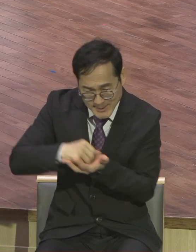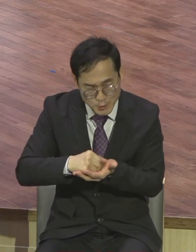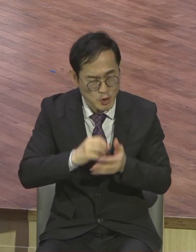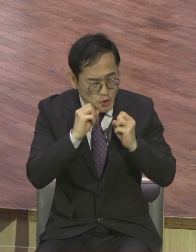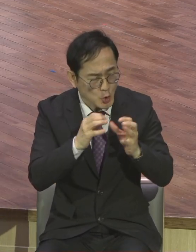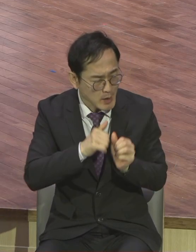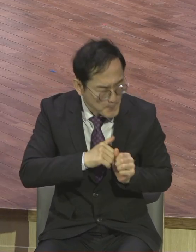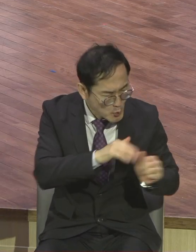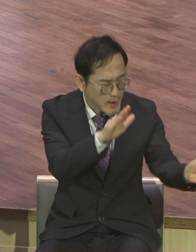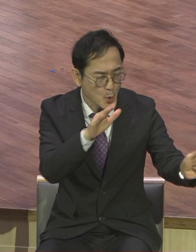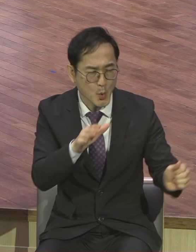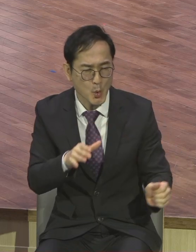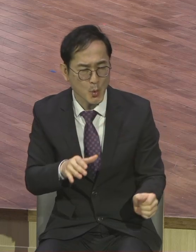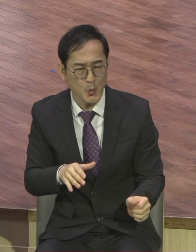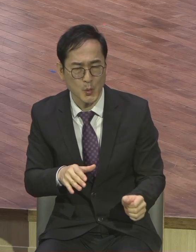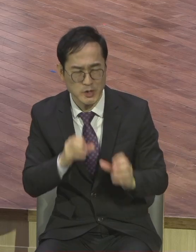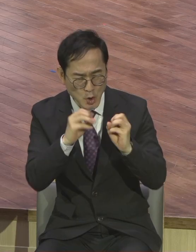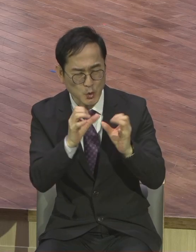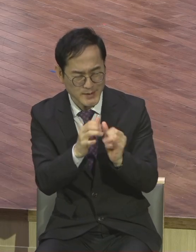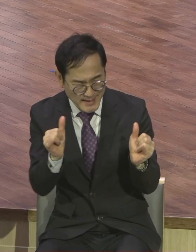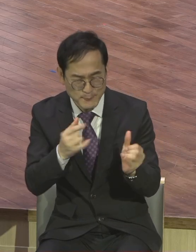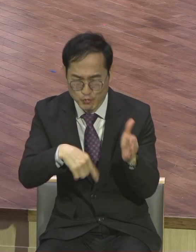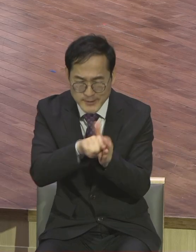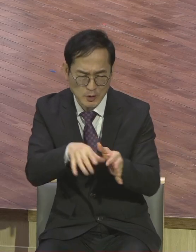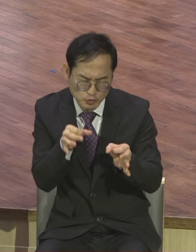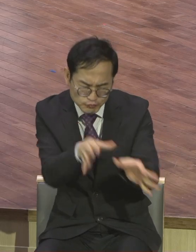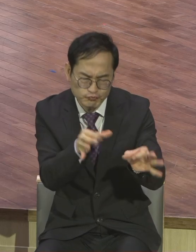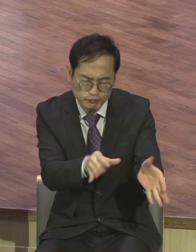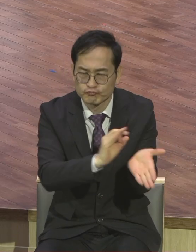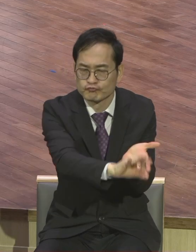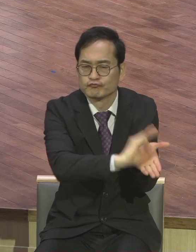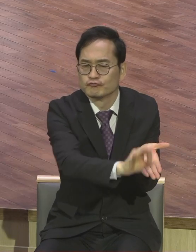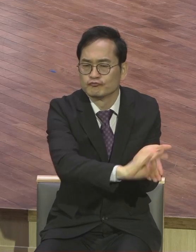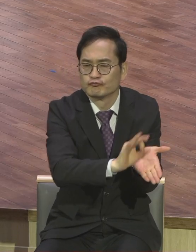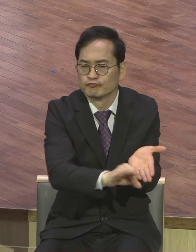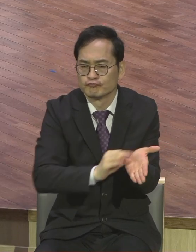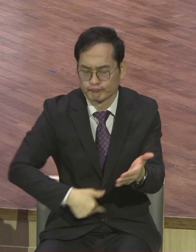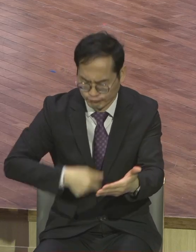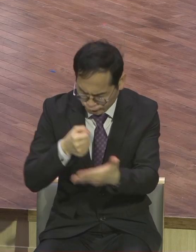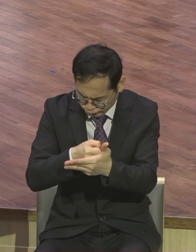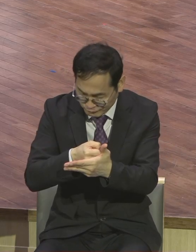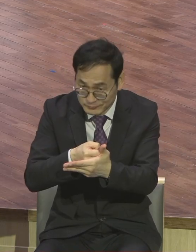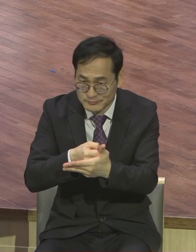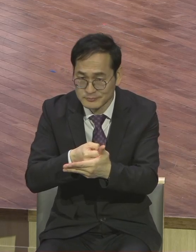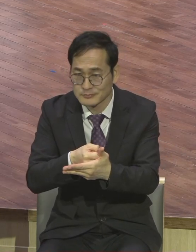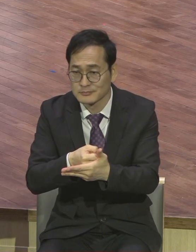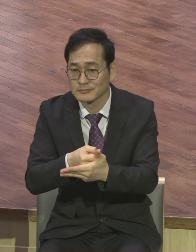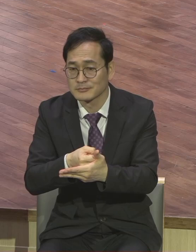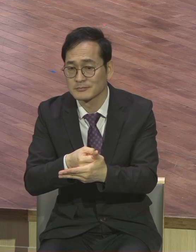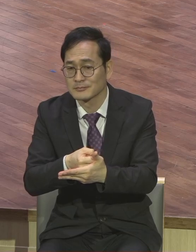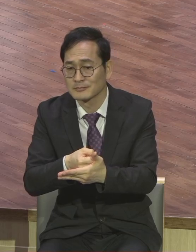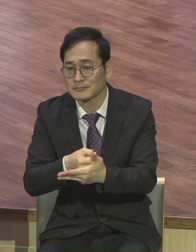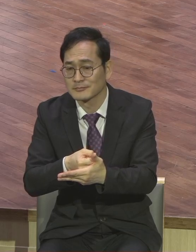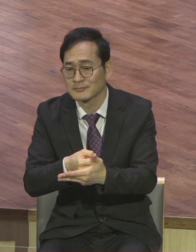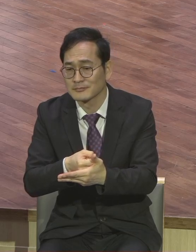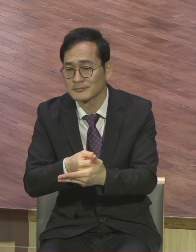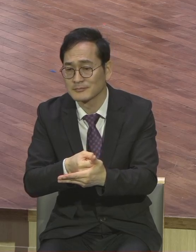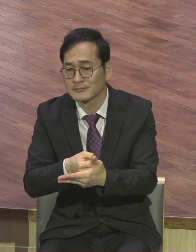파송하고 정말 성교사 교회를 세고 내가 성교안에도 앞장설 것이다 저는 기업에 가서